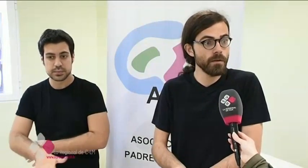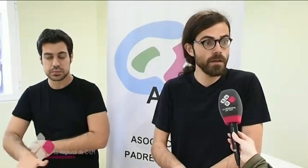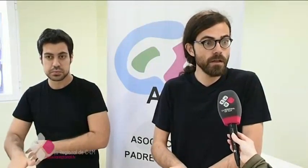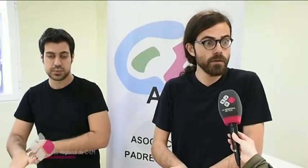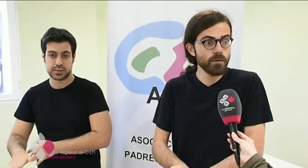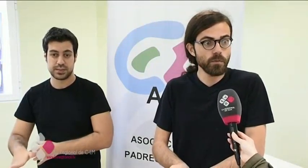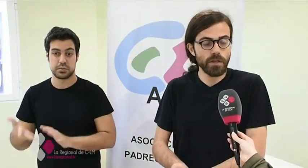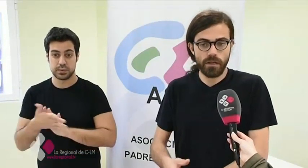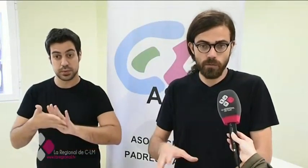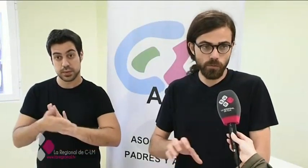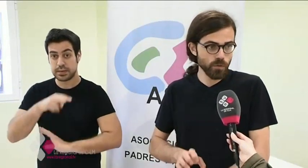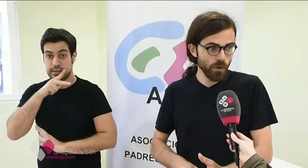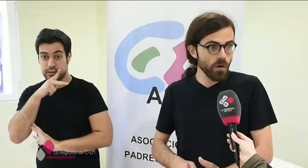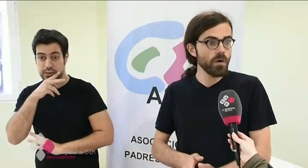porque reciben mucho mejor,